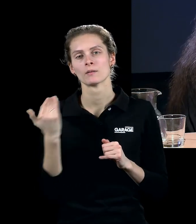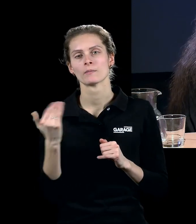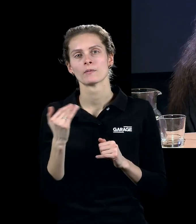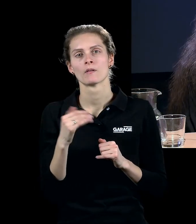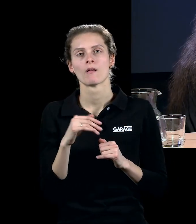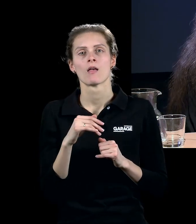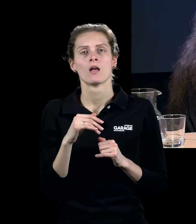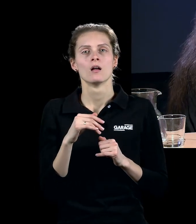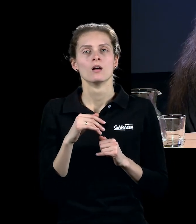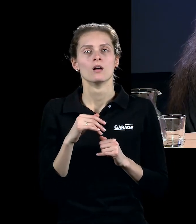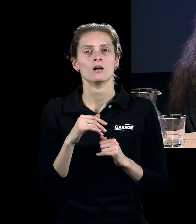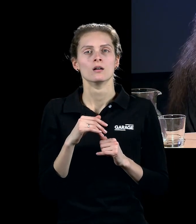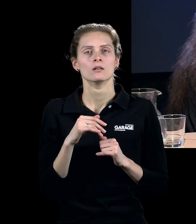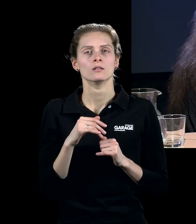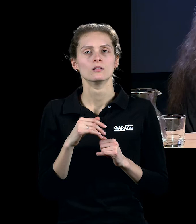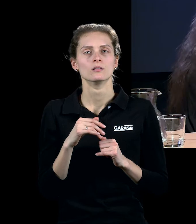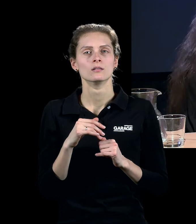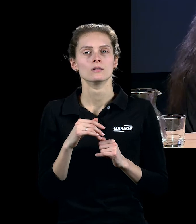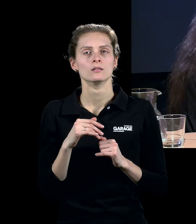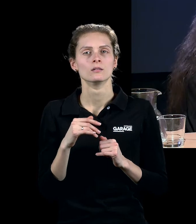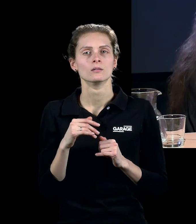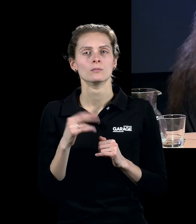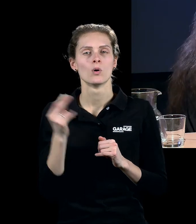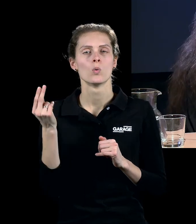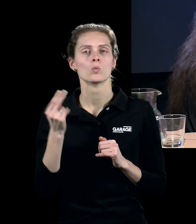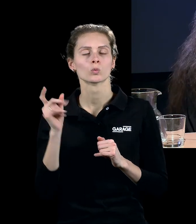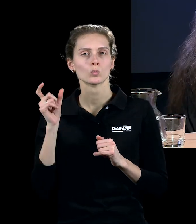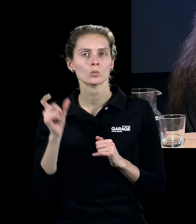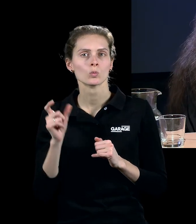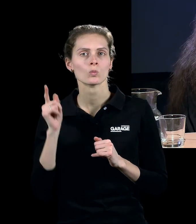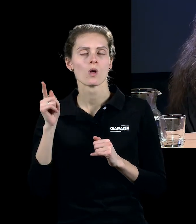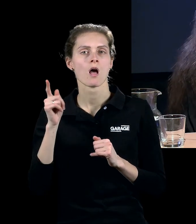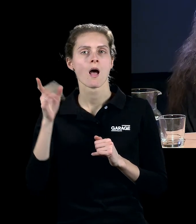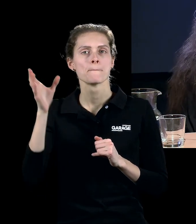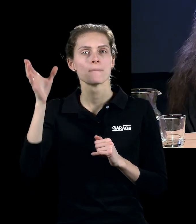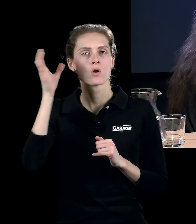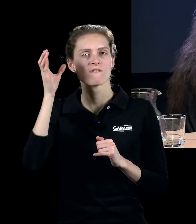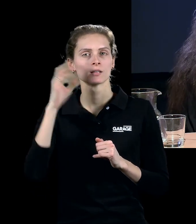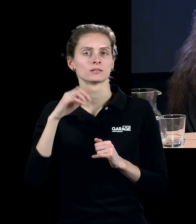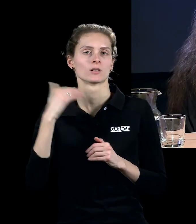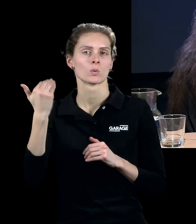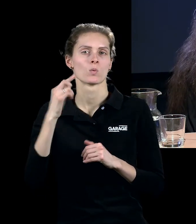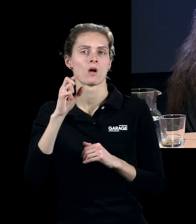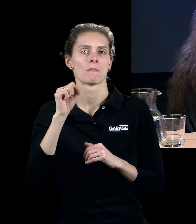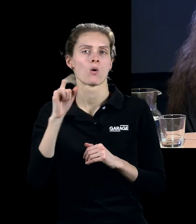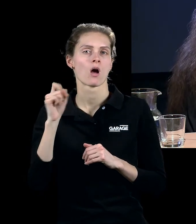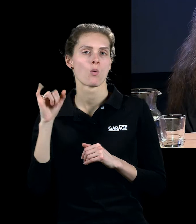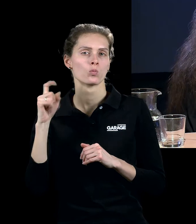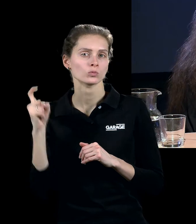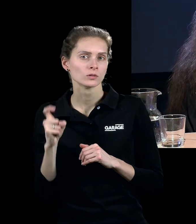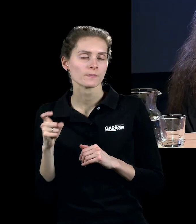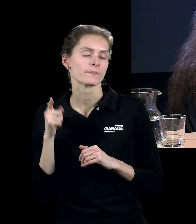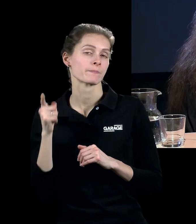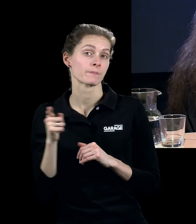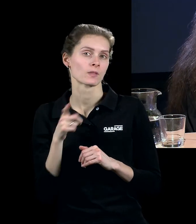Махойнати, о котором мы говорили, один из профессоров Баухауса, тоже еще в